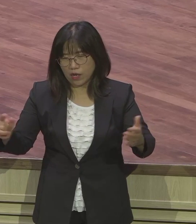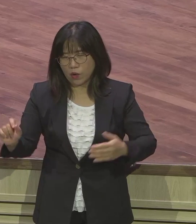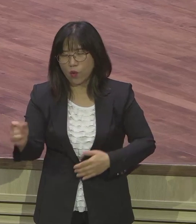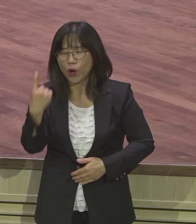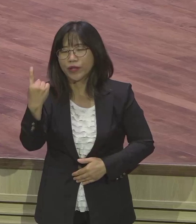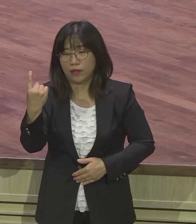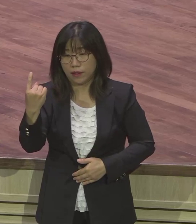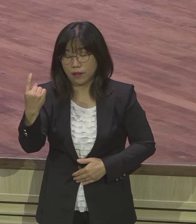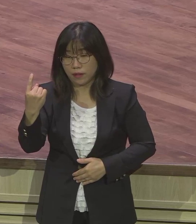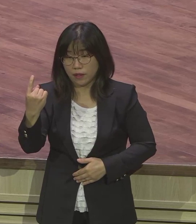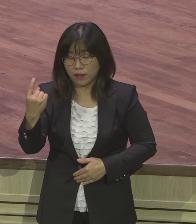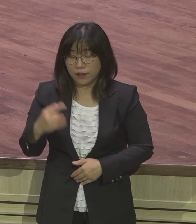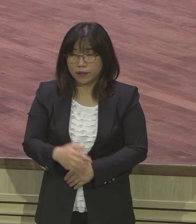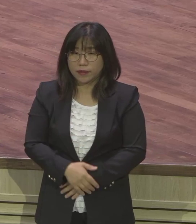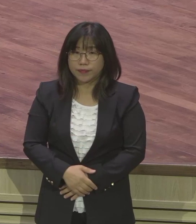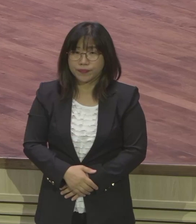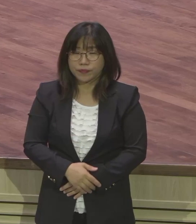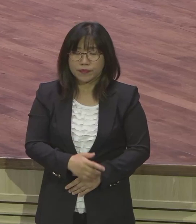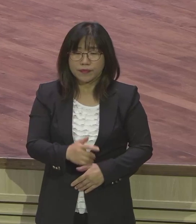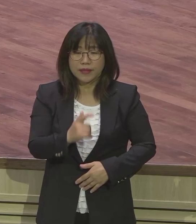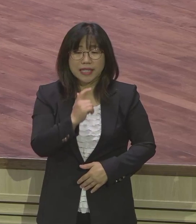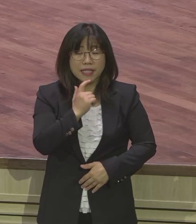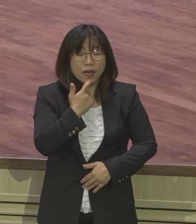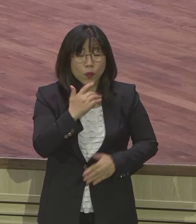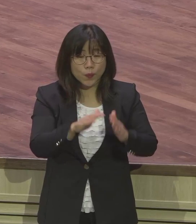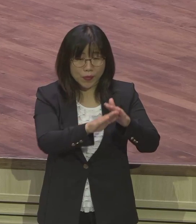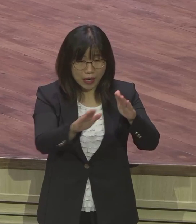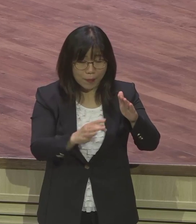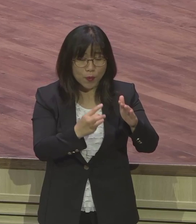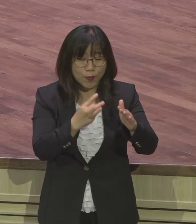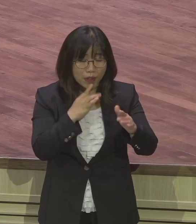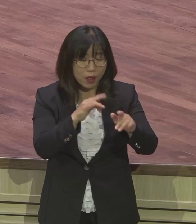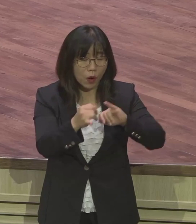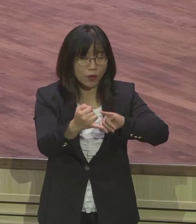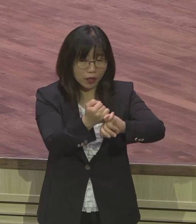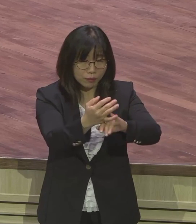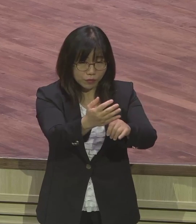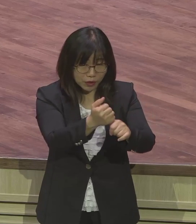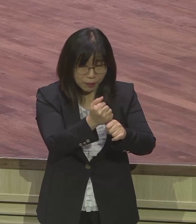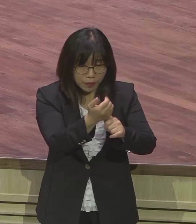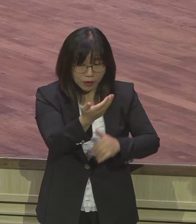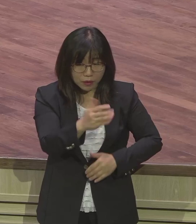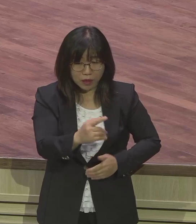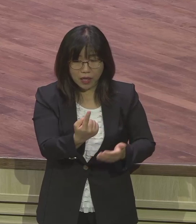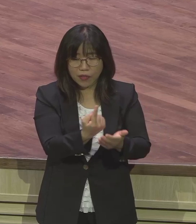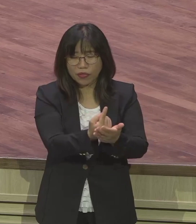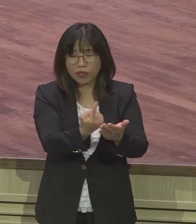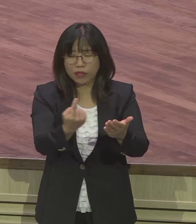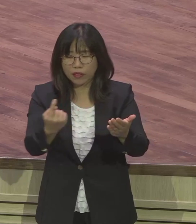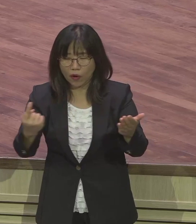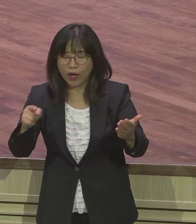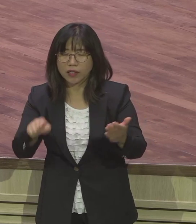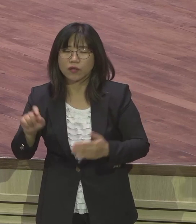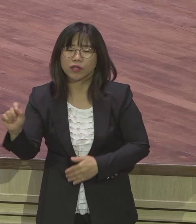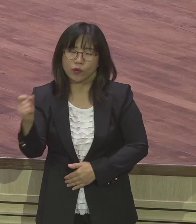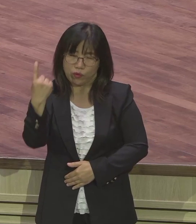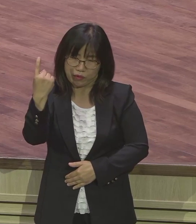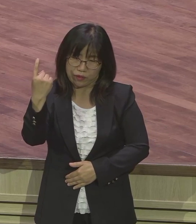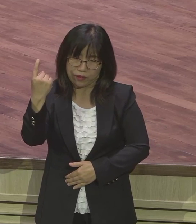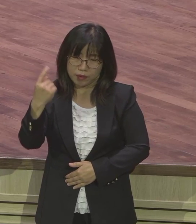가정유예는 언약이 없는데 이 언약 공동체를 떠났어요 야곱과 다른 형제들이 완전한 건 아니잖아요